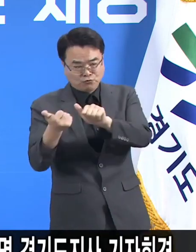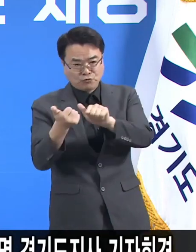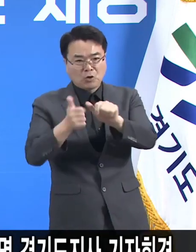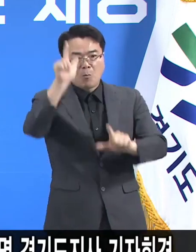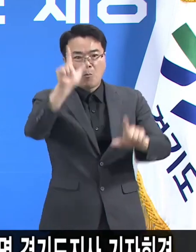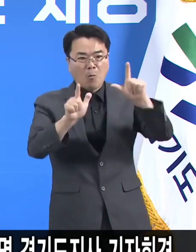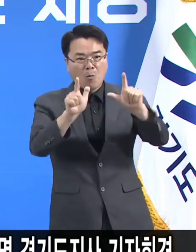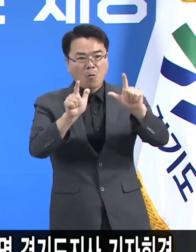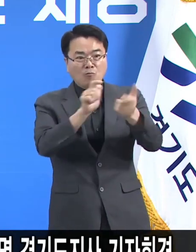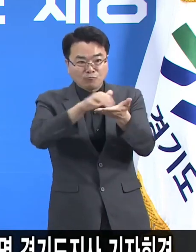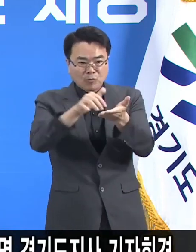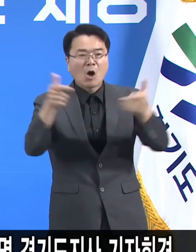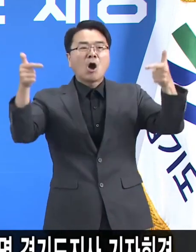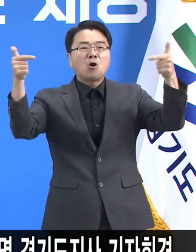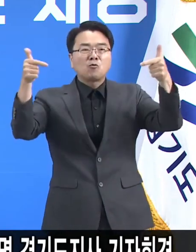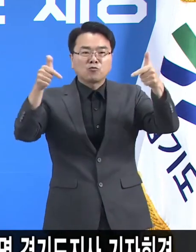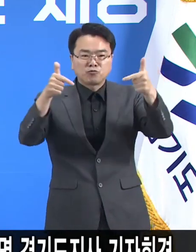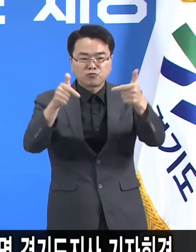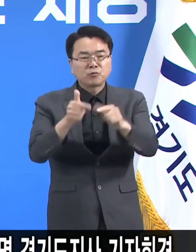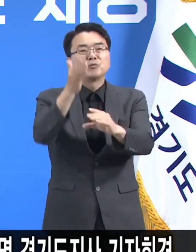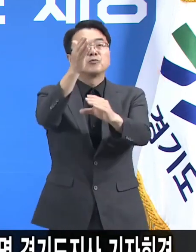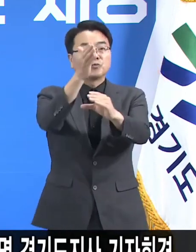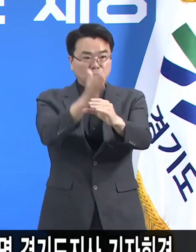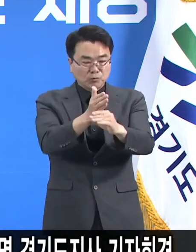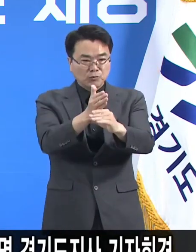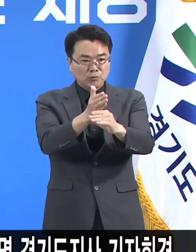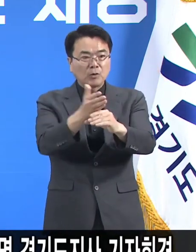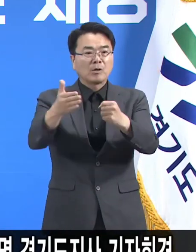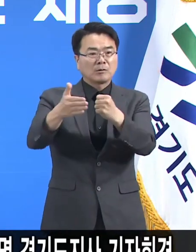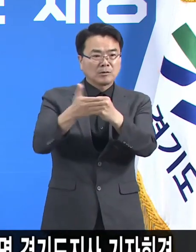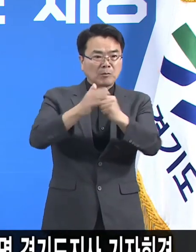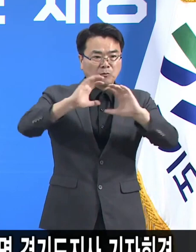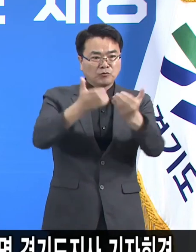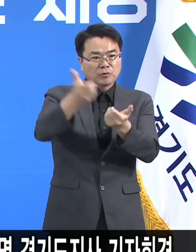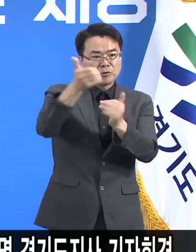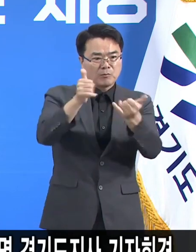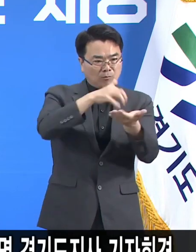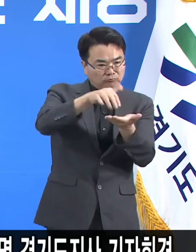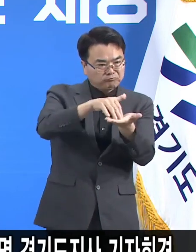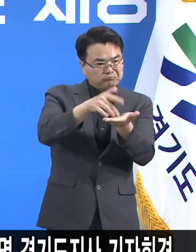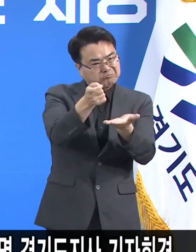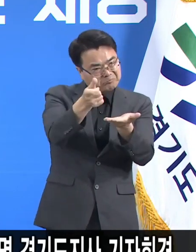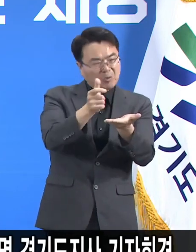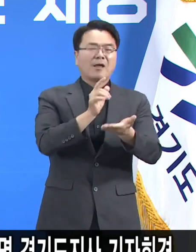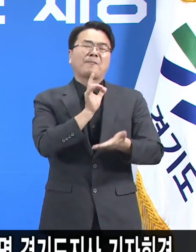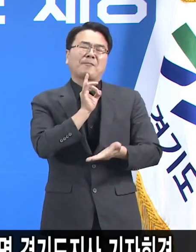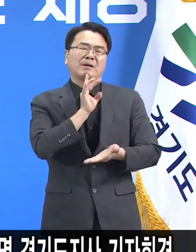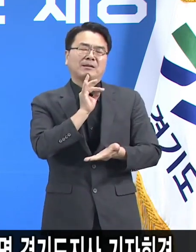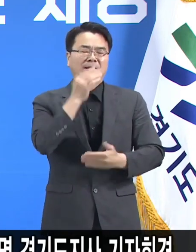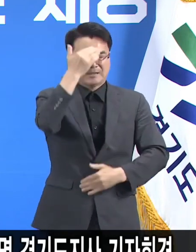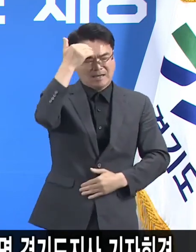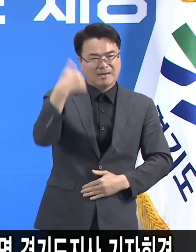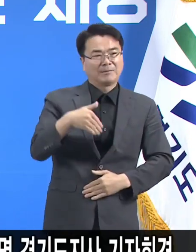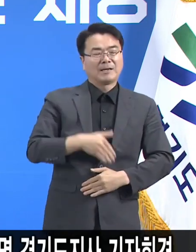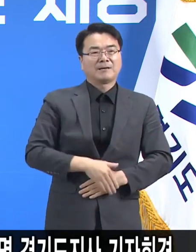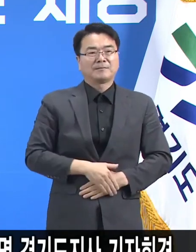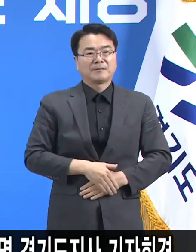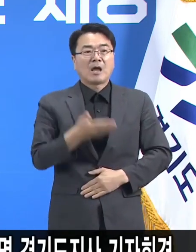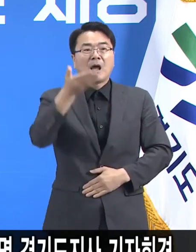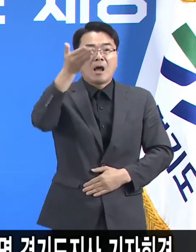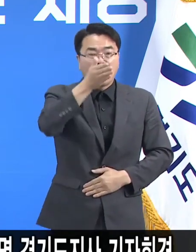코로나19로 인한 사망자가 거의 적다 이런 정도입니다. 하지만